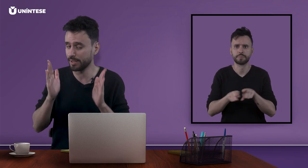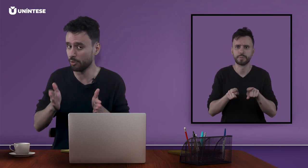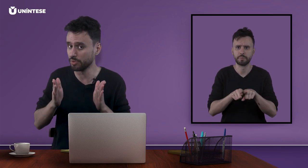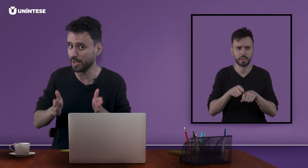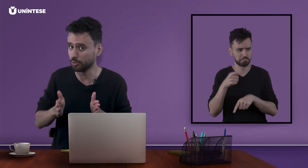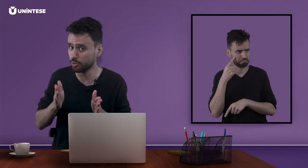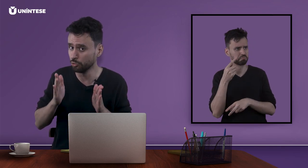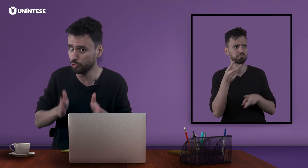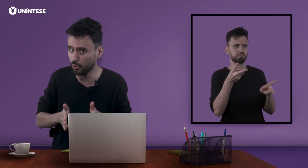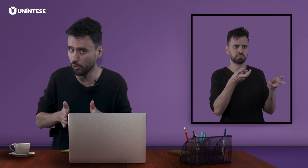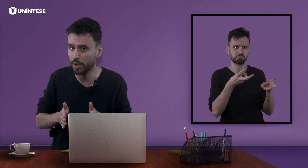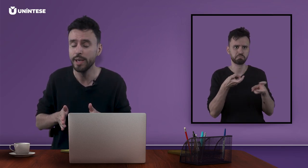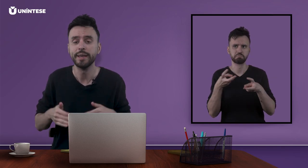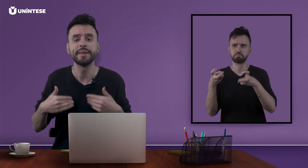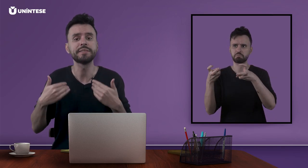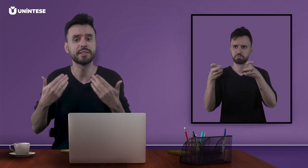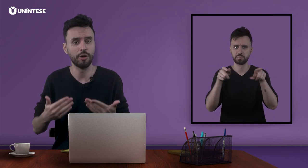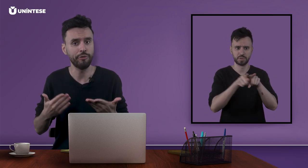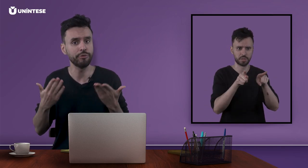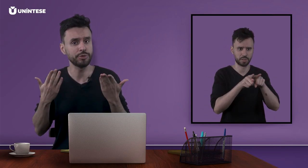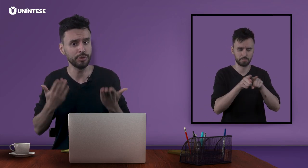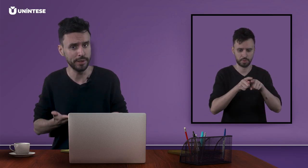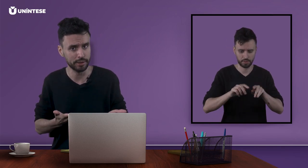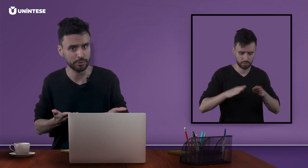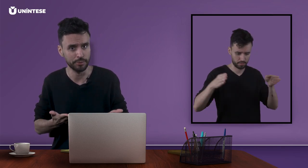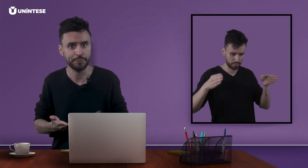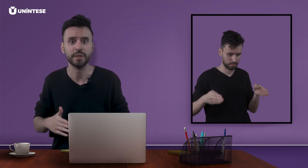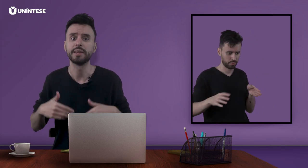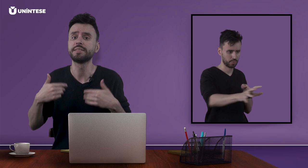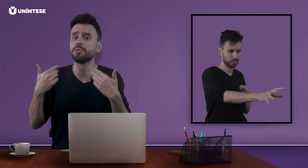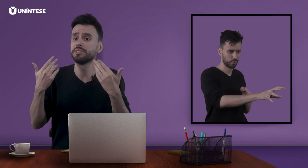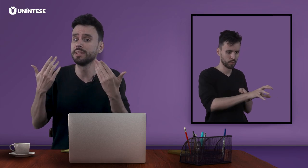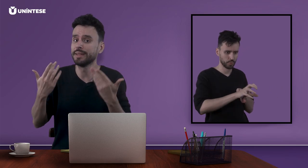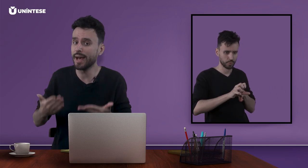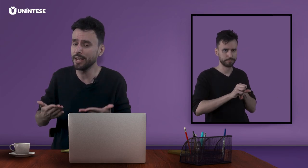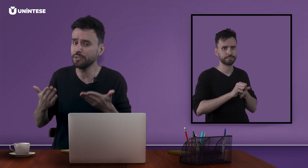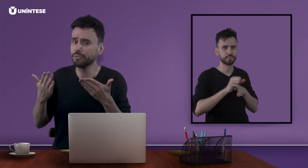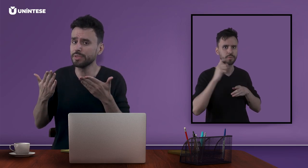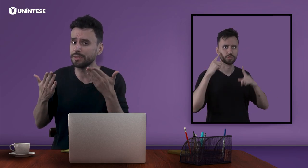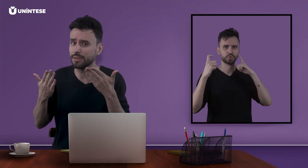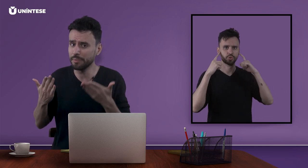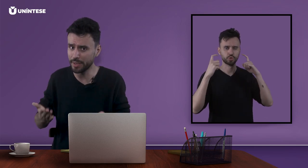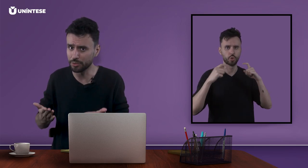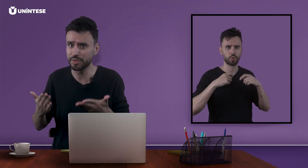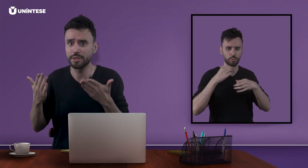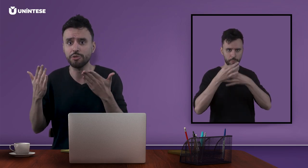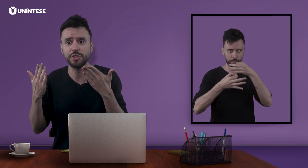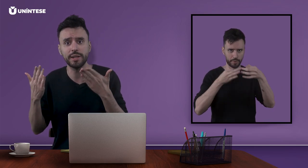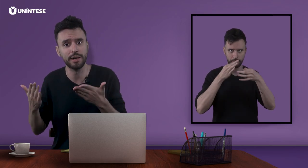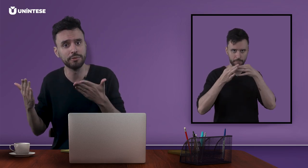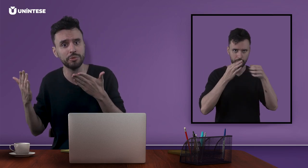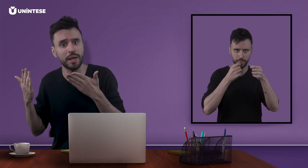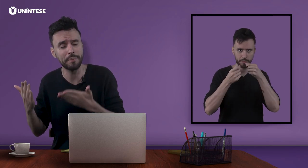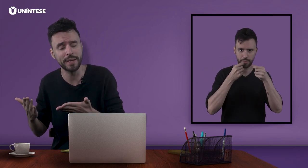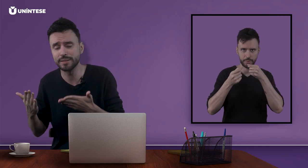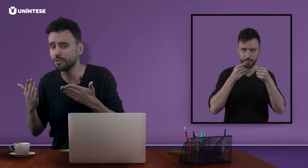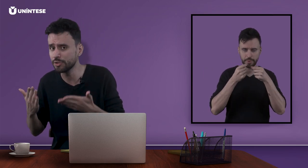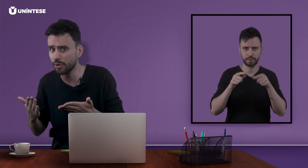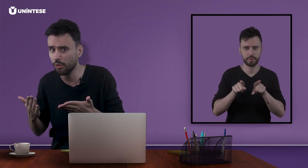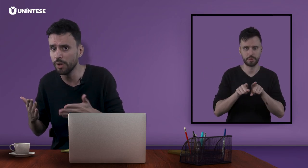serão usados no show estão funcionando, e se os sinais de funcionamento estão chegando na mesa de som,